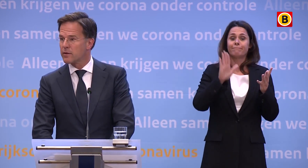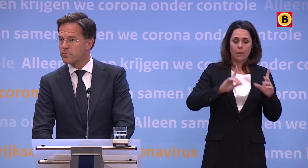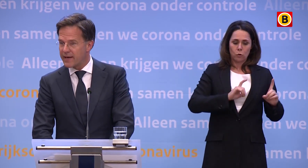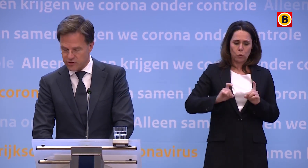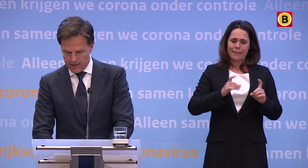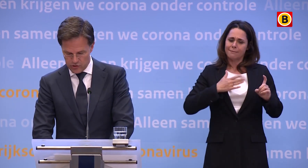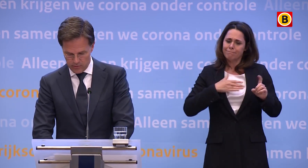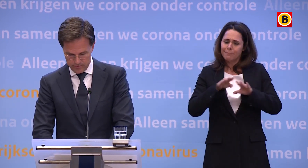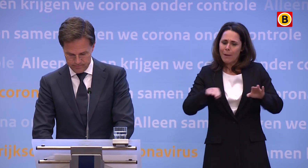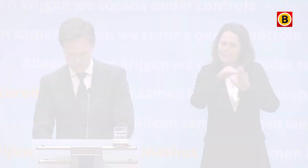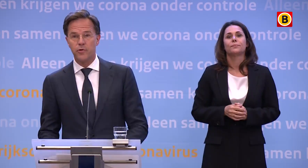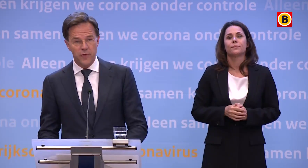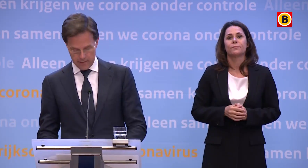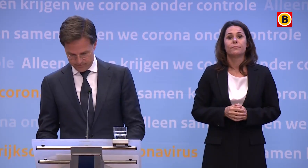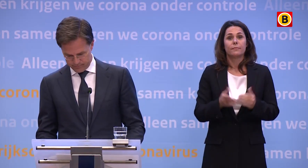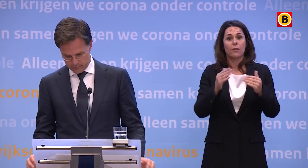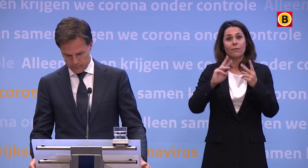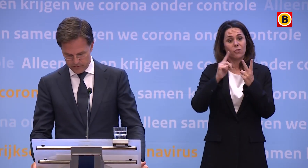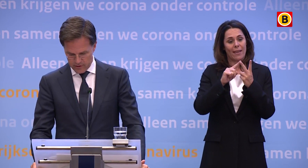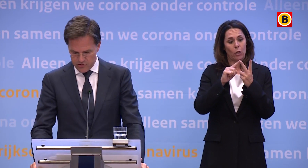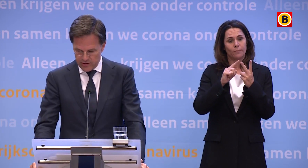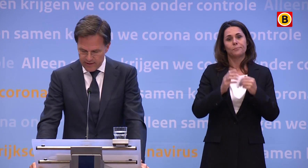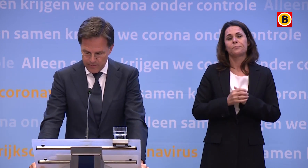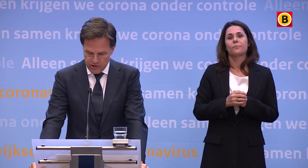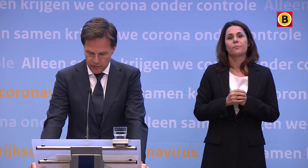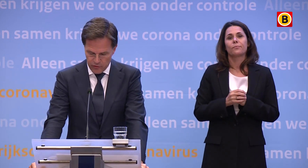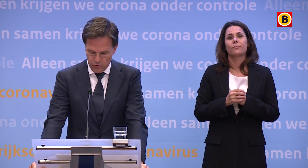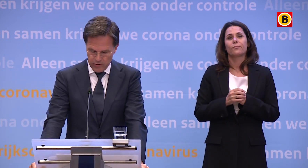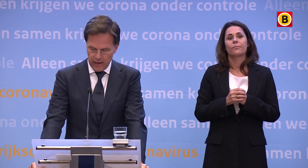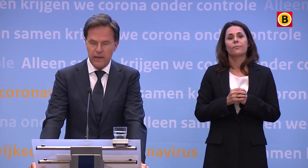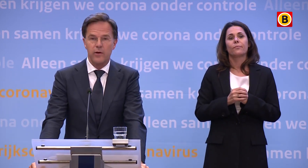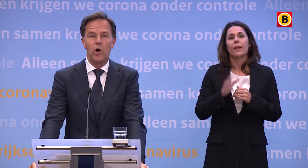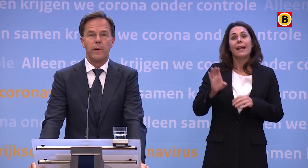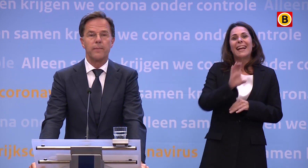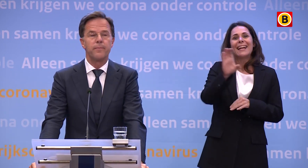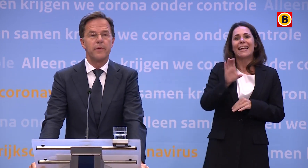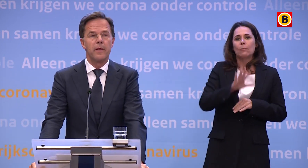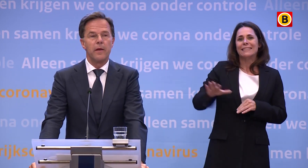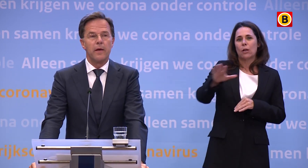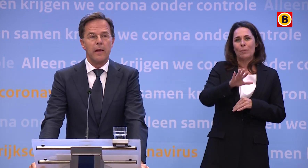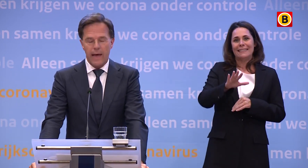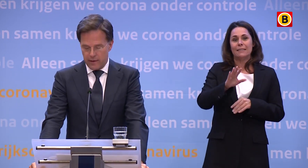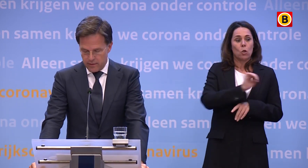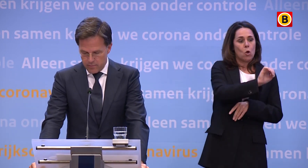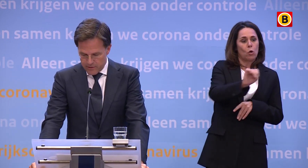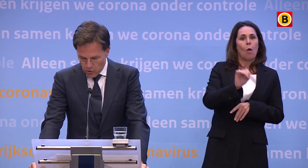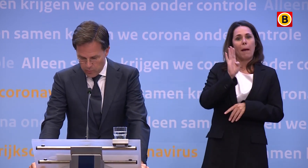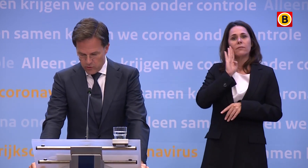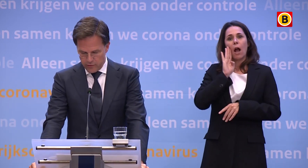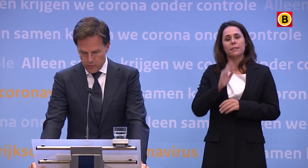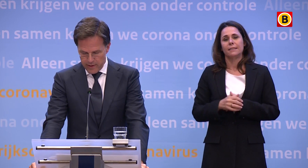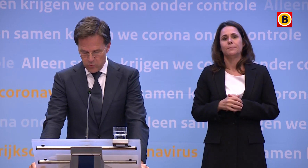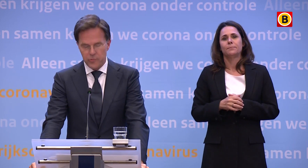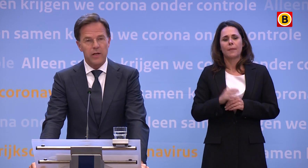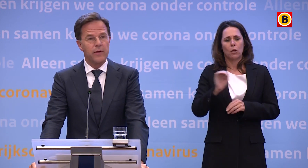aan alle basisregels houden. Punt 2. Vakantie in het Caribisch deel van het Koninkrijk en Europa. En met